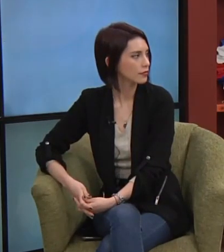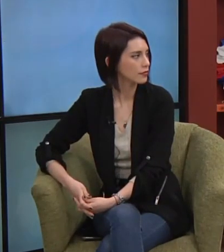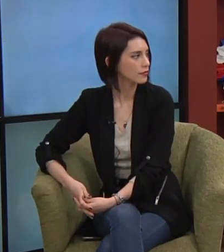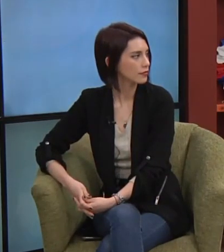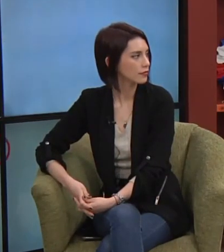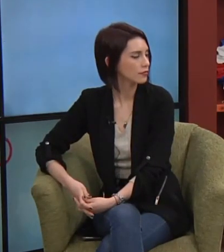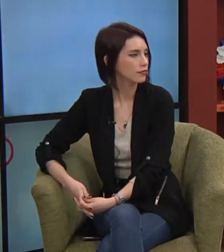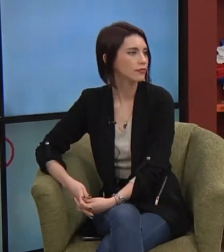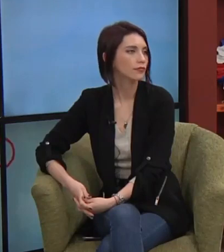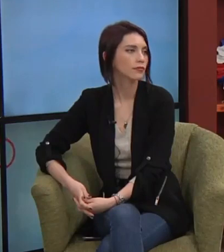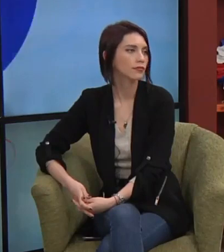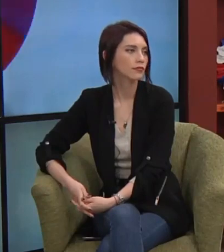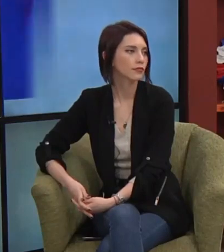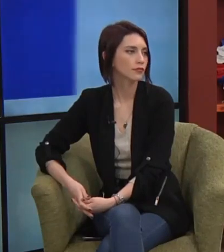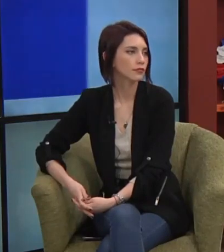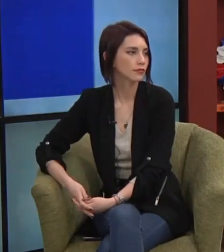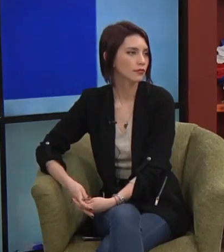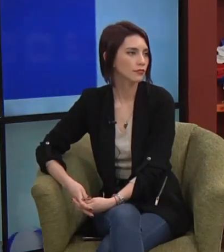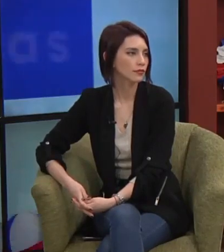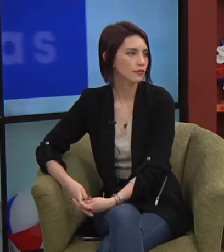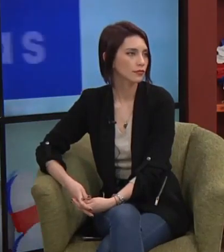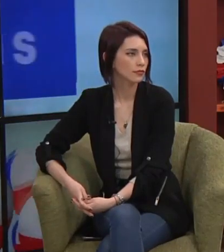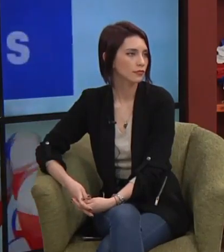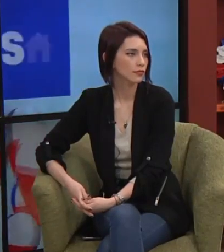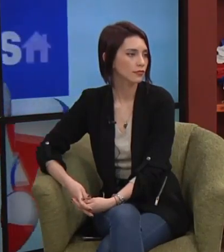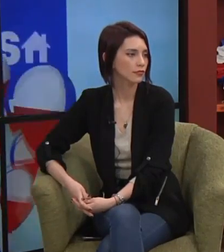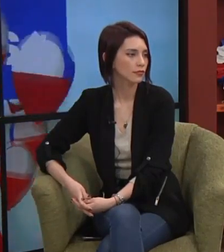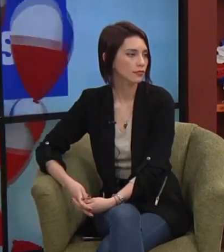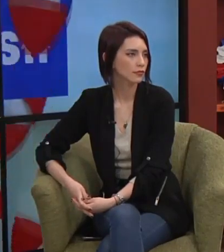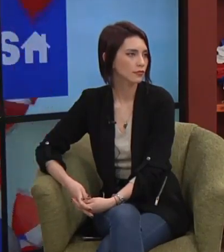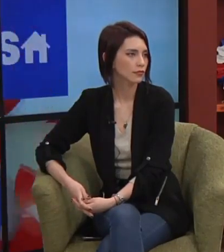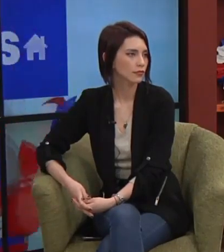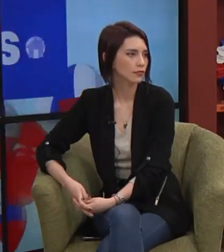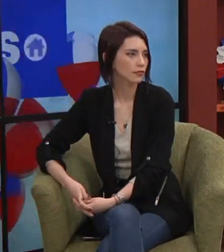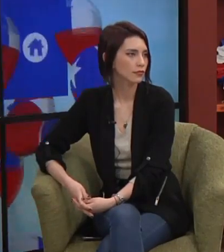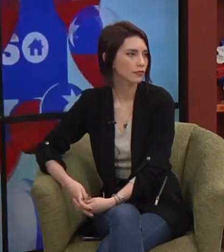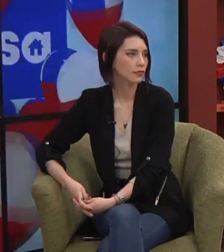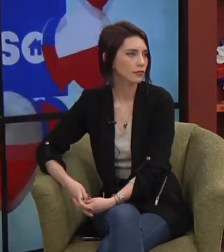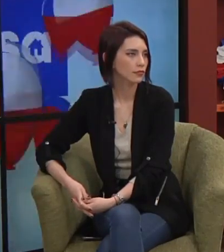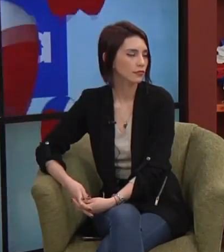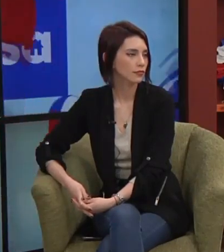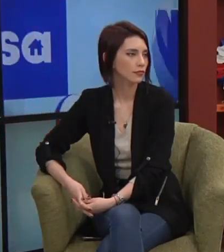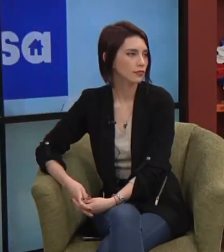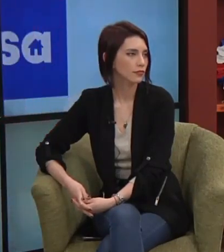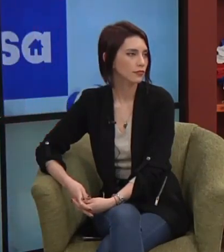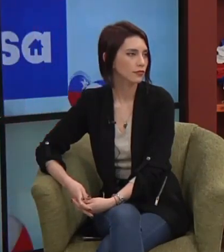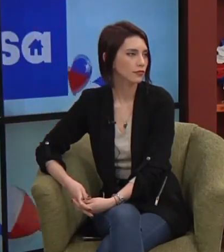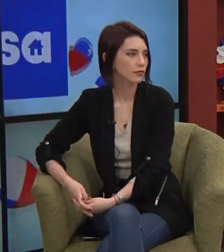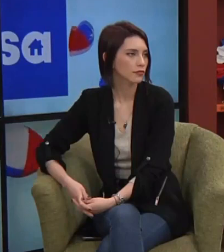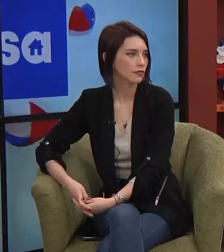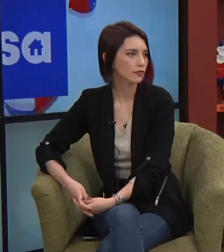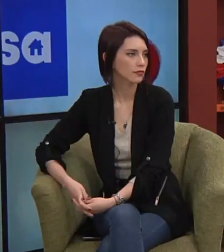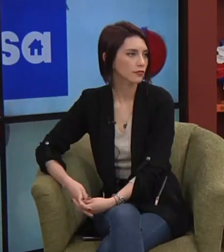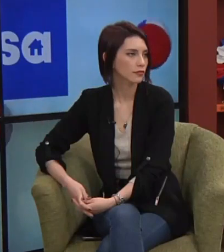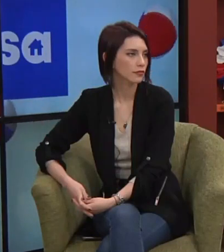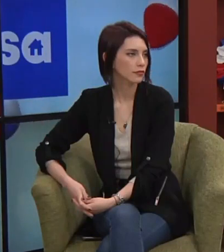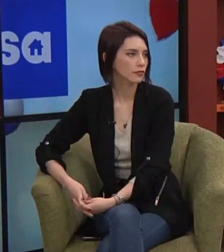Se ha hecho mucho más visible el síndrome de Down por sobre otras discapacidades intelectuales. Y en el caso de las discapacidades físicas,